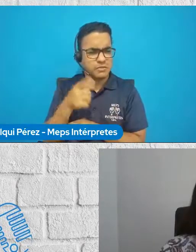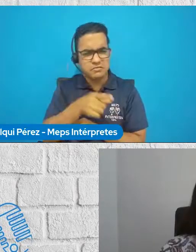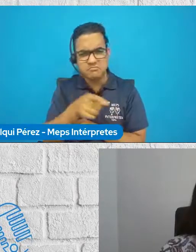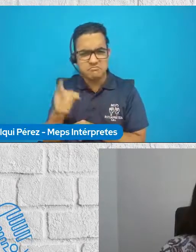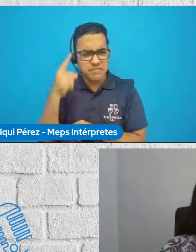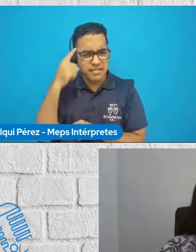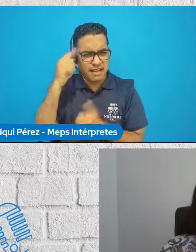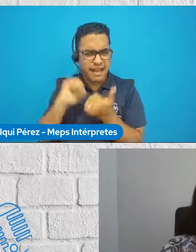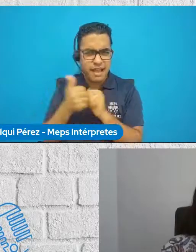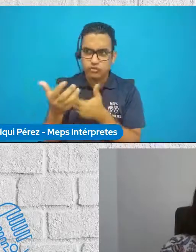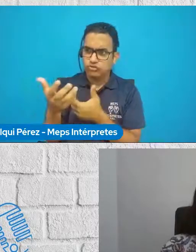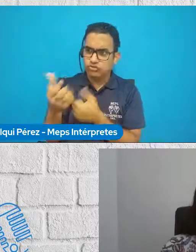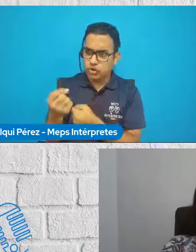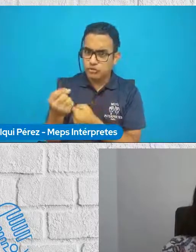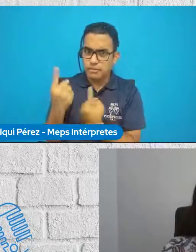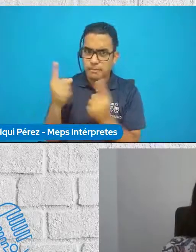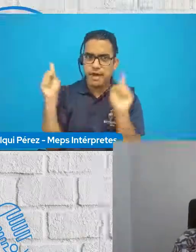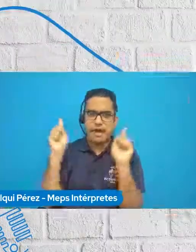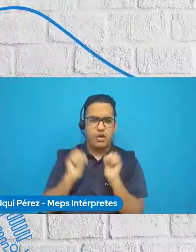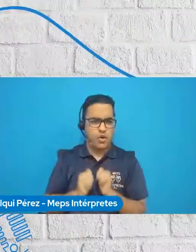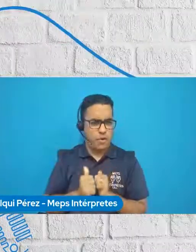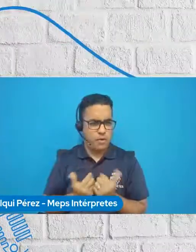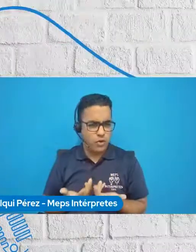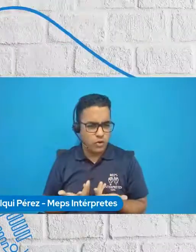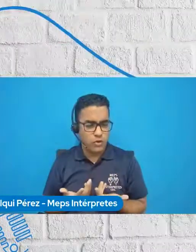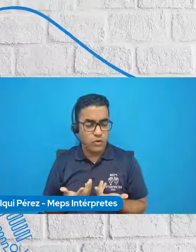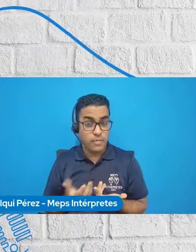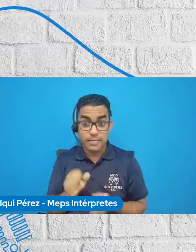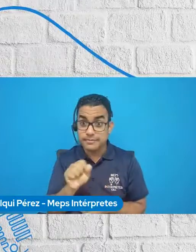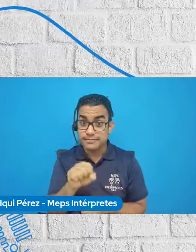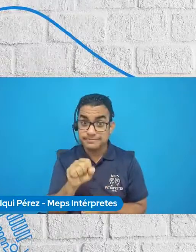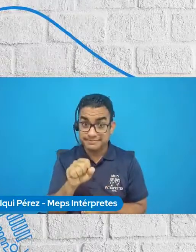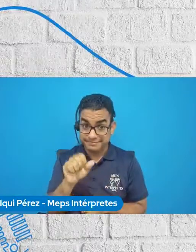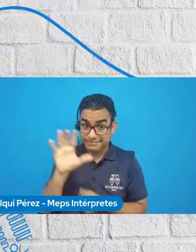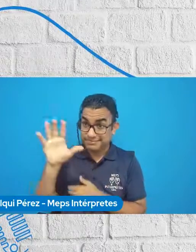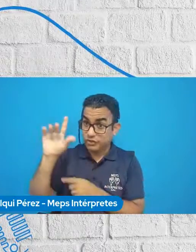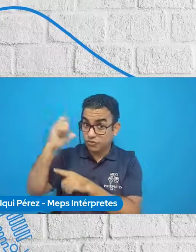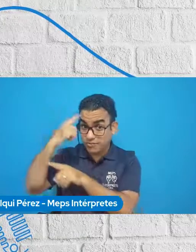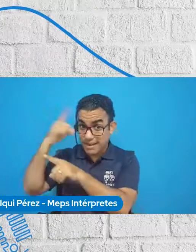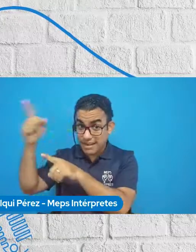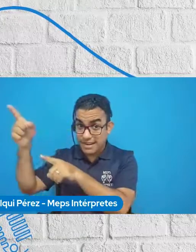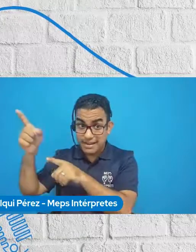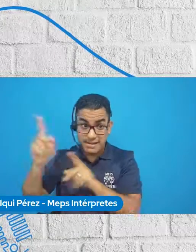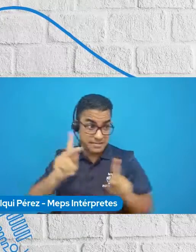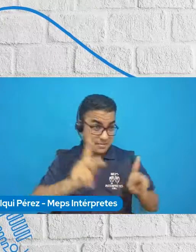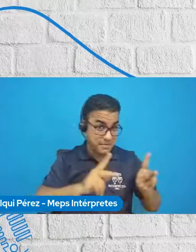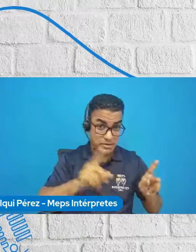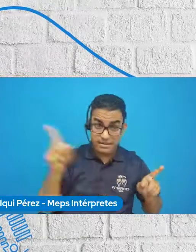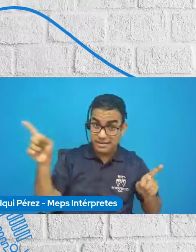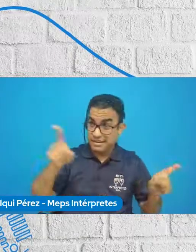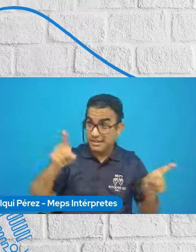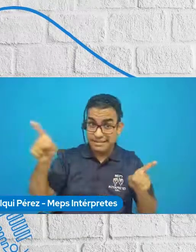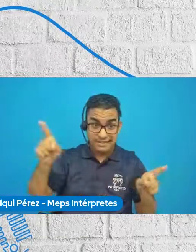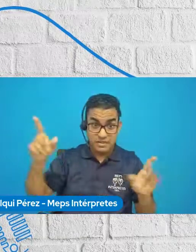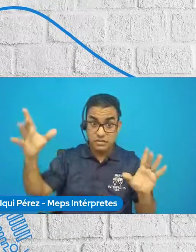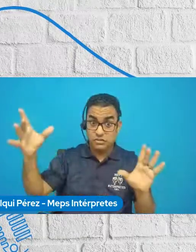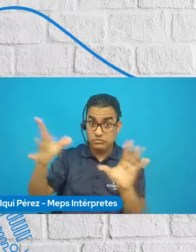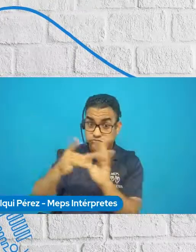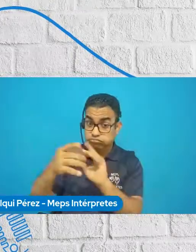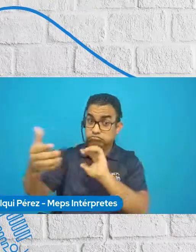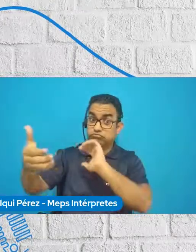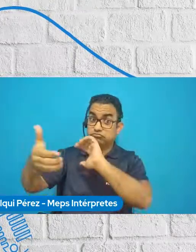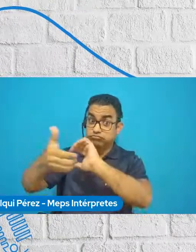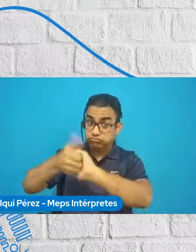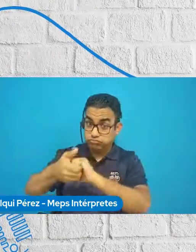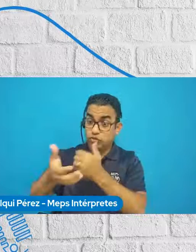confianza? Sí, la confianza con el gobierno, con la población, sobre todo en poblaciones que son vulnerables